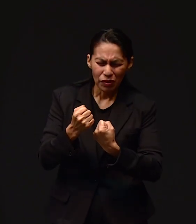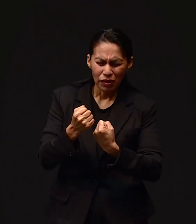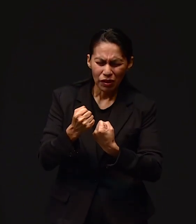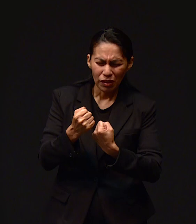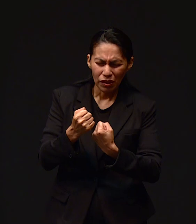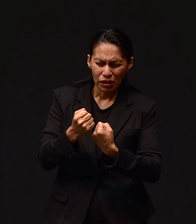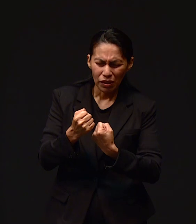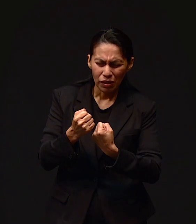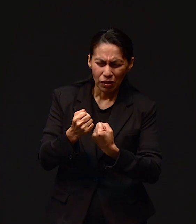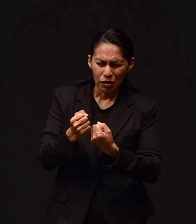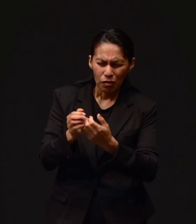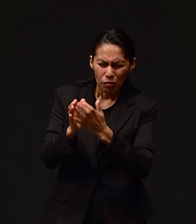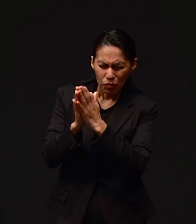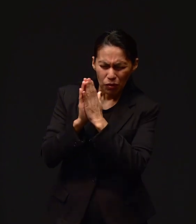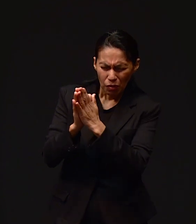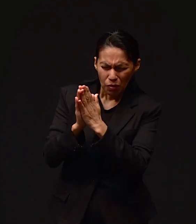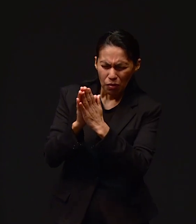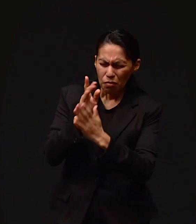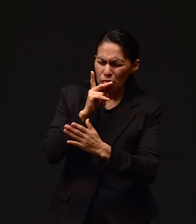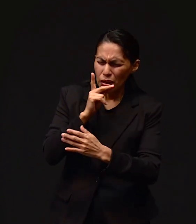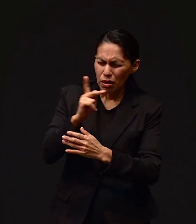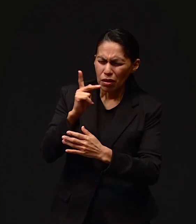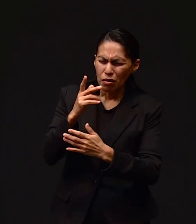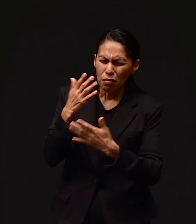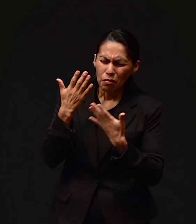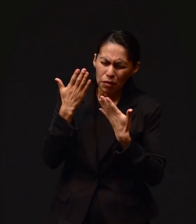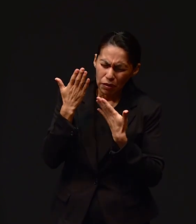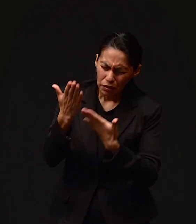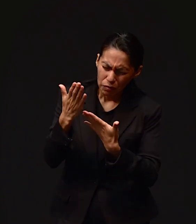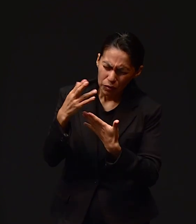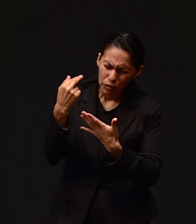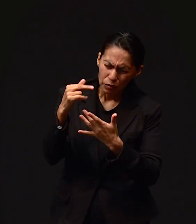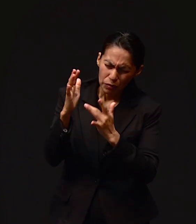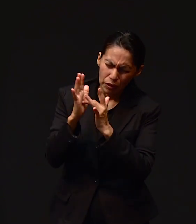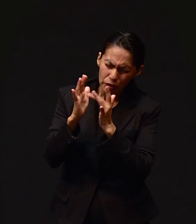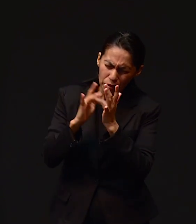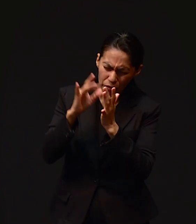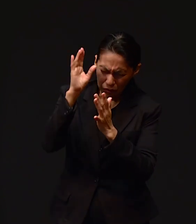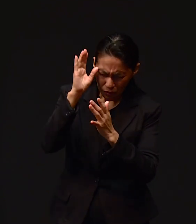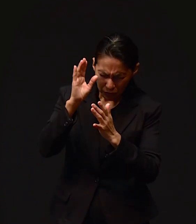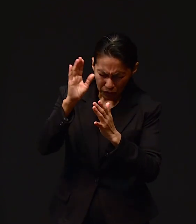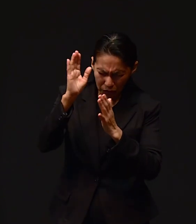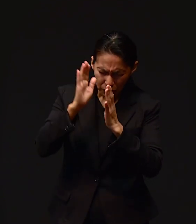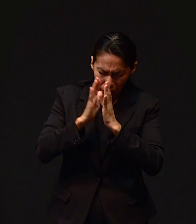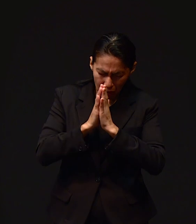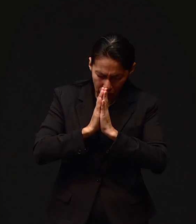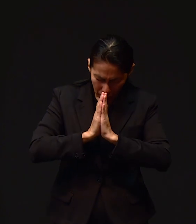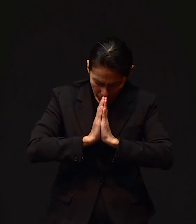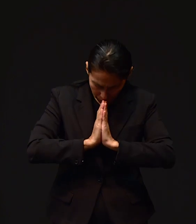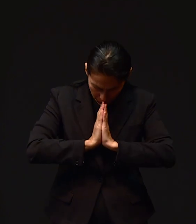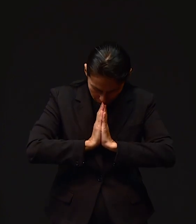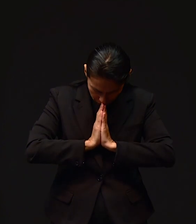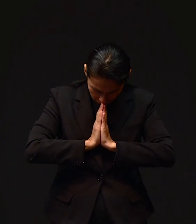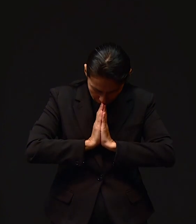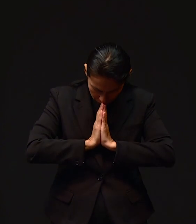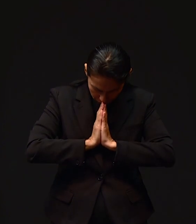Amén Y sea inquebrantable Te lo pedimos Y agradecemos En el nombre de Cristo Jesús Amén